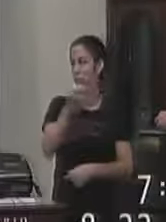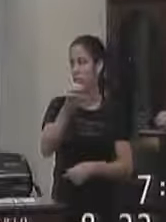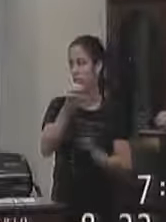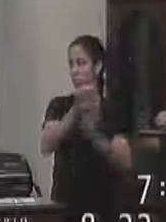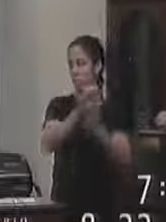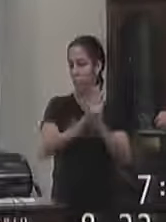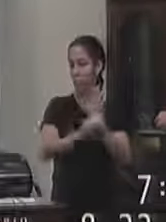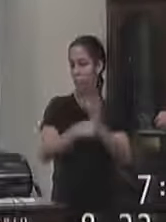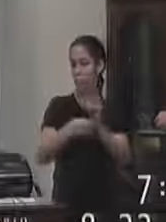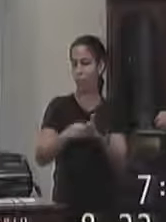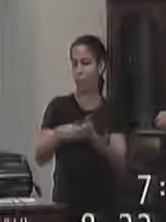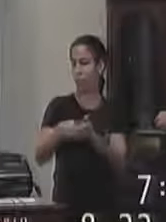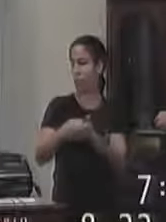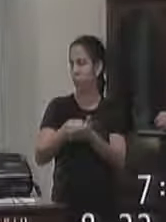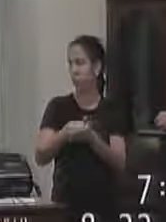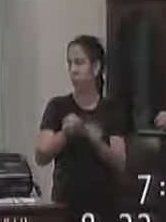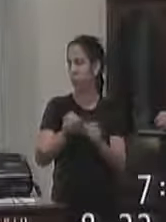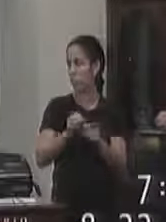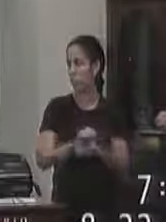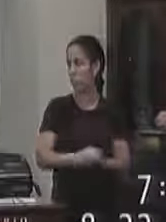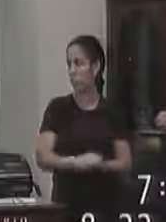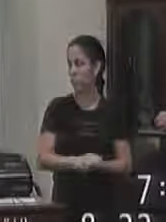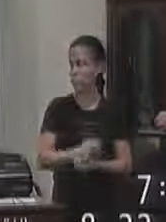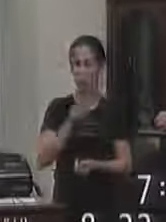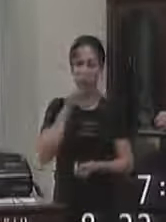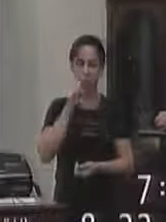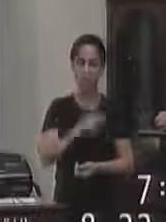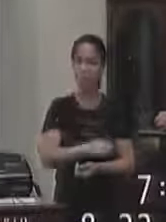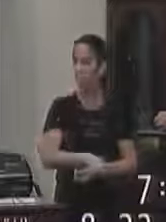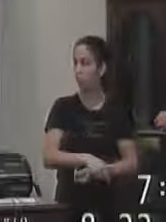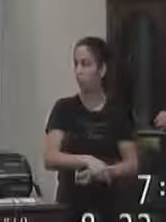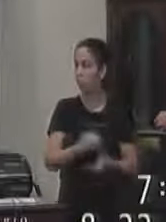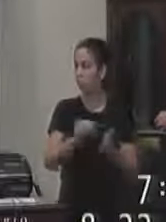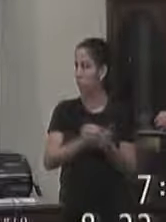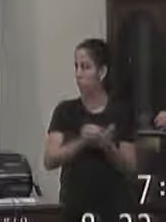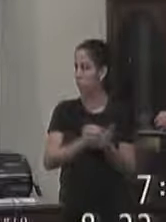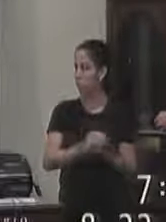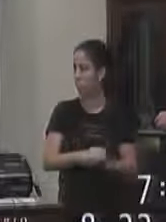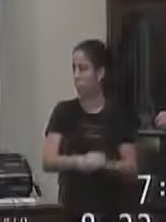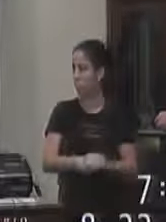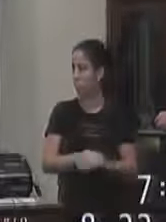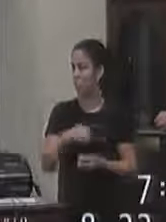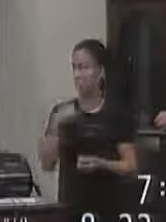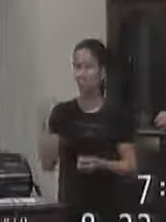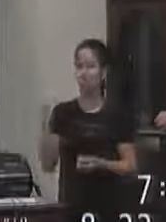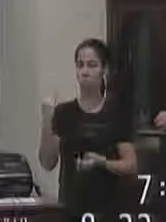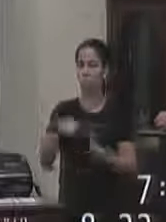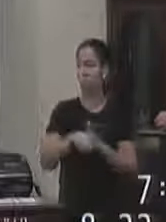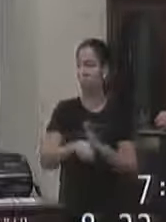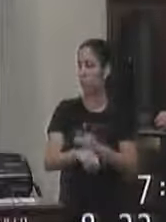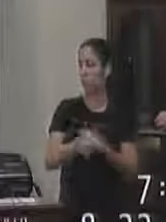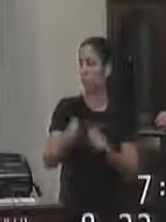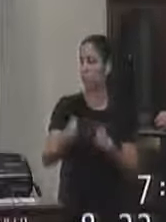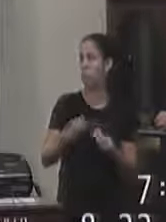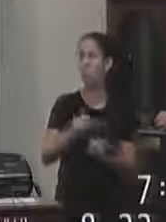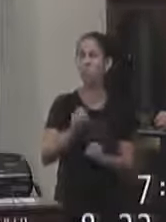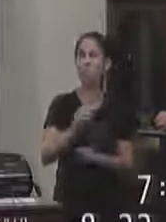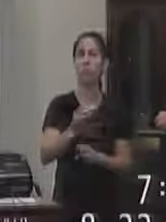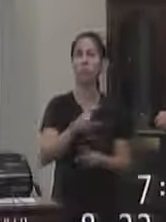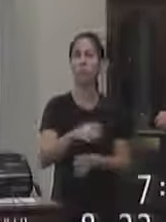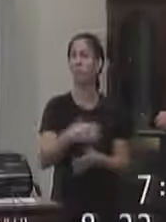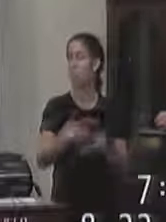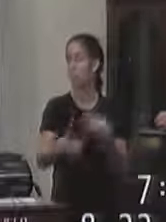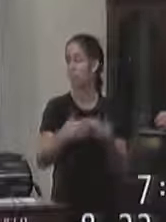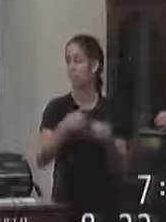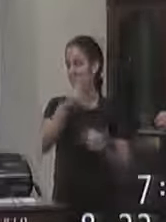é obrigada a cumprir eu vejo que falta uma coisa fundamental que vejo na educação de